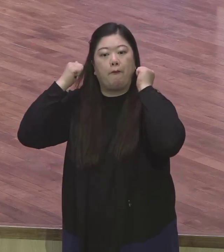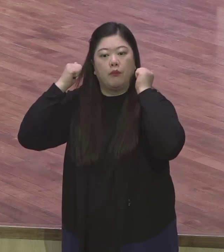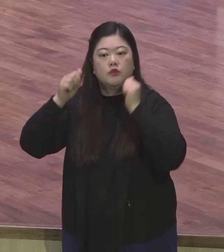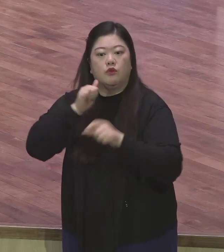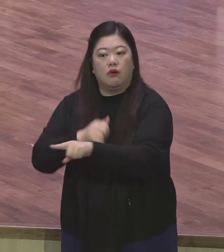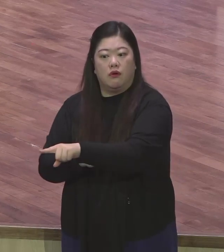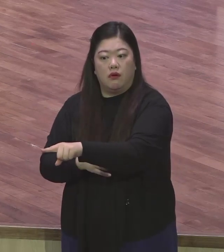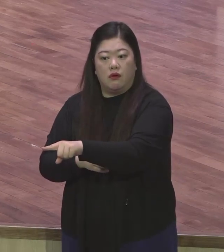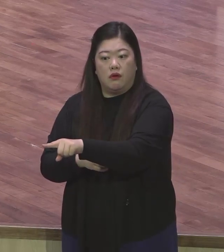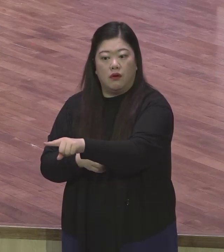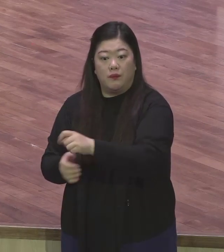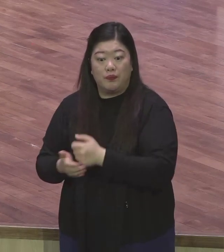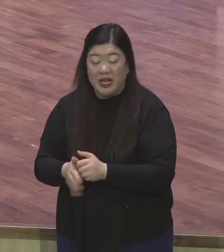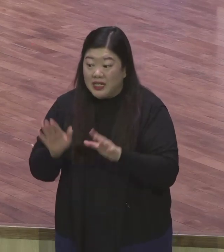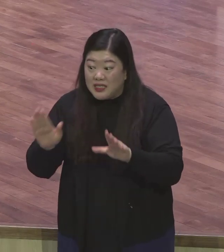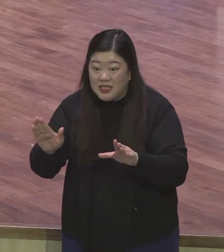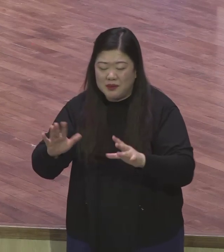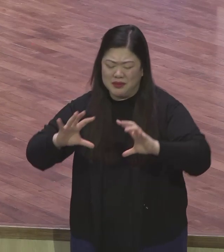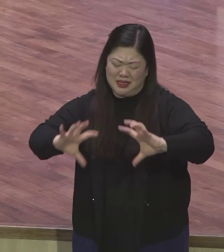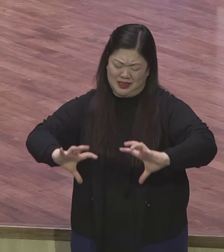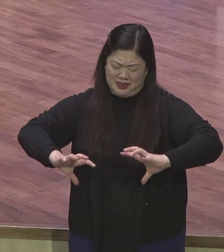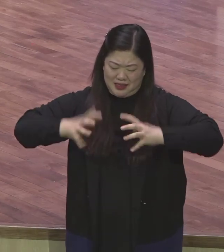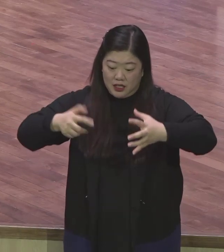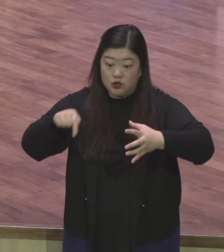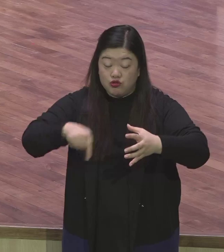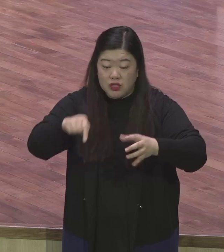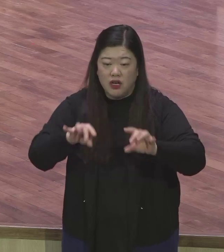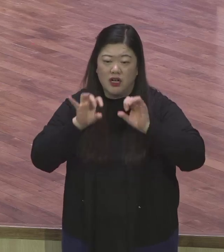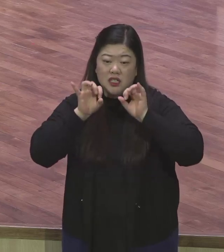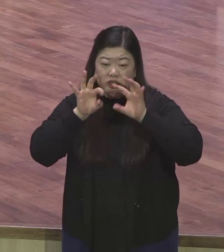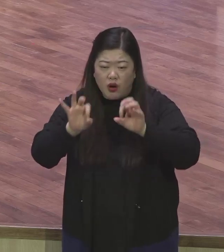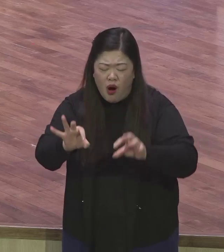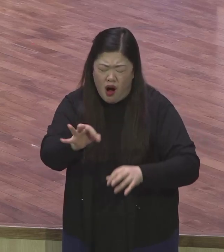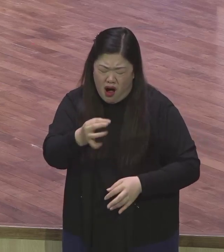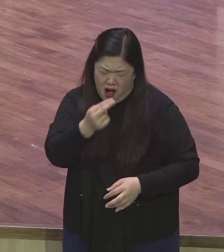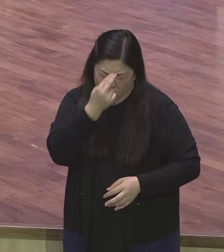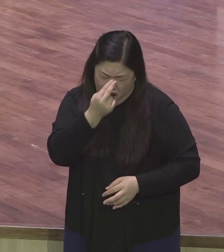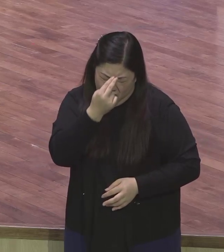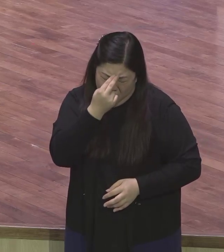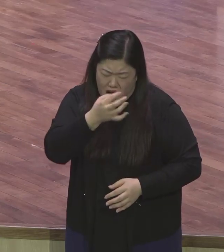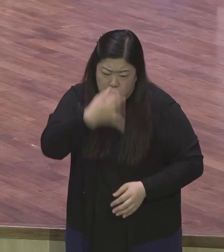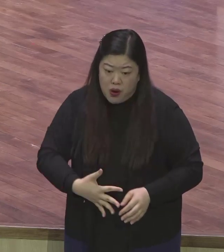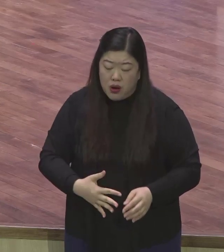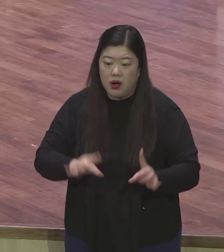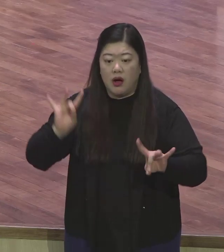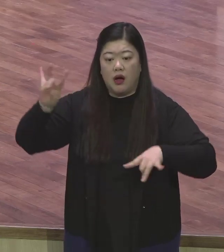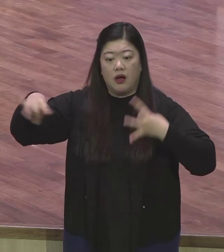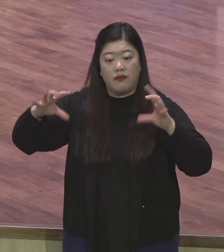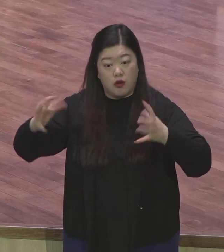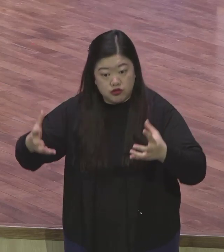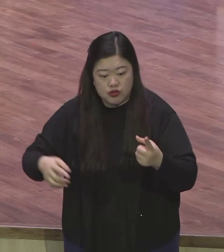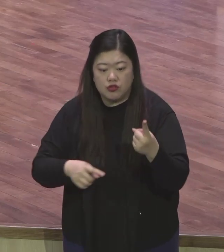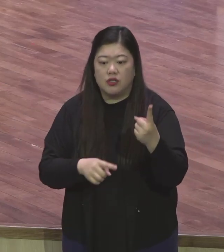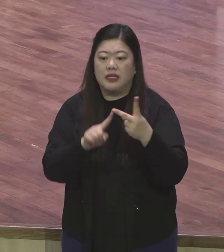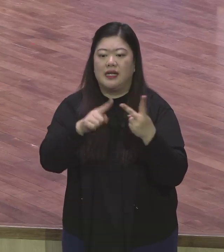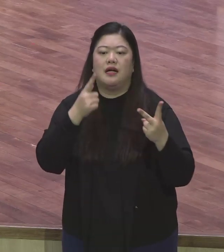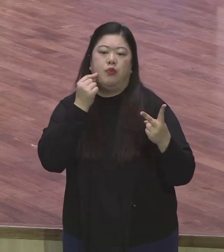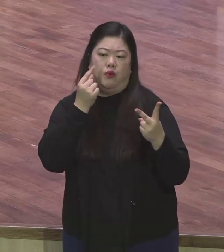무덤이 어딨냐 일본하고 태국 안되는 곳이에요 그런데 우리는 지금 계속해서 제자삼는